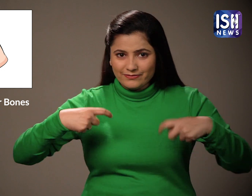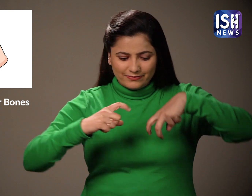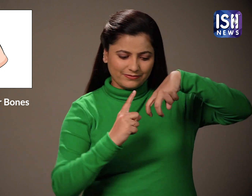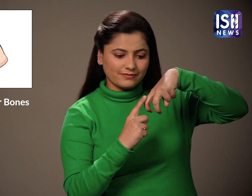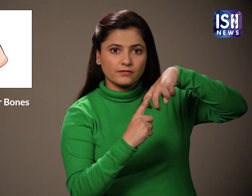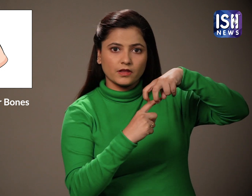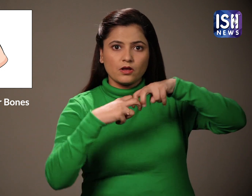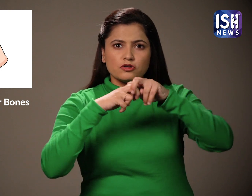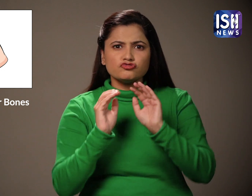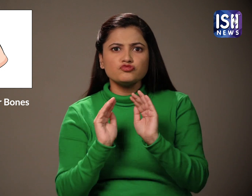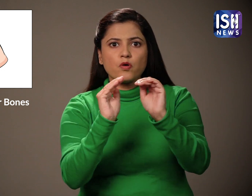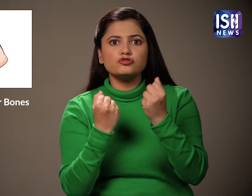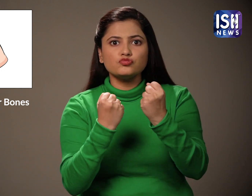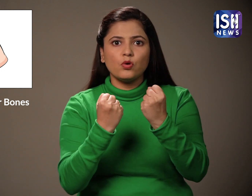इसमें कई महत्वपूर्ण पोशक तत्व है